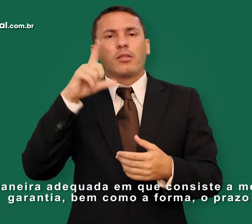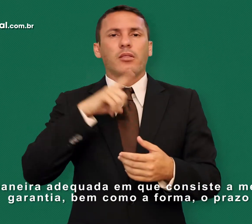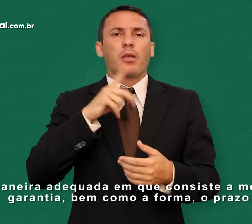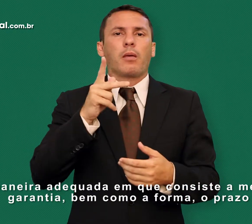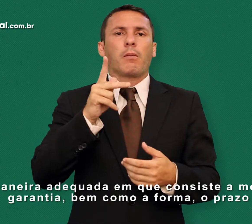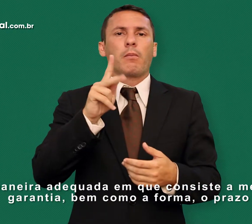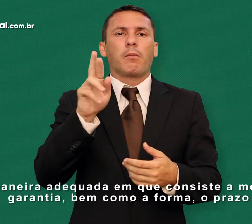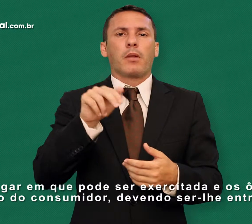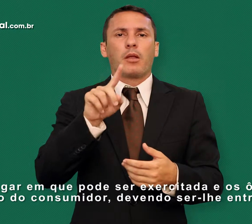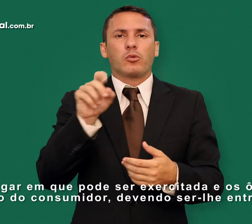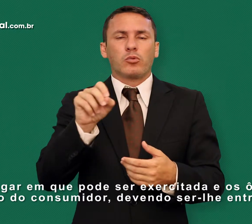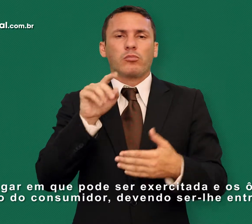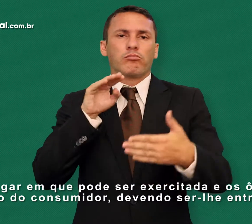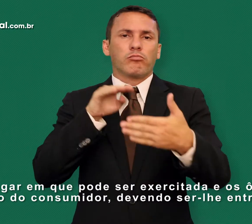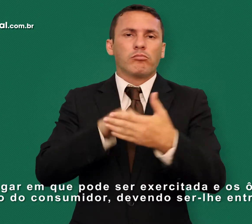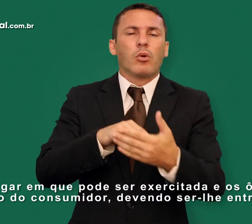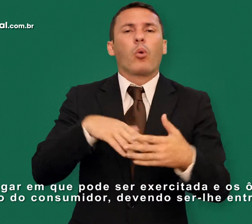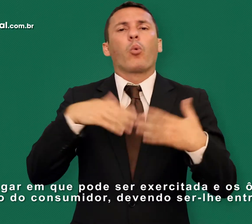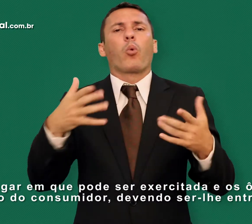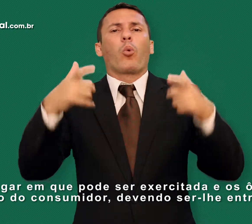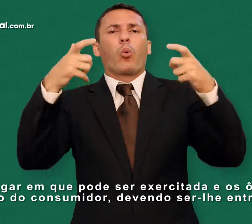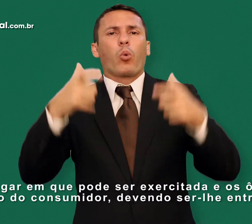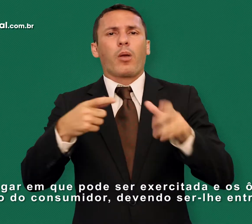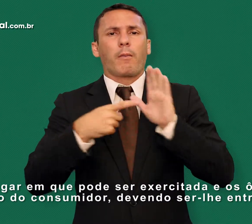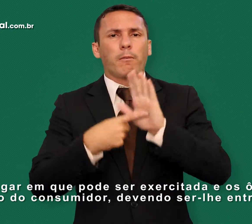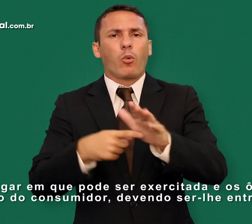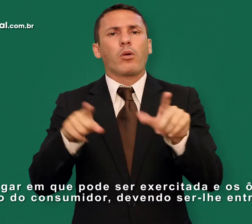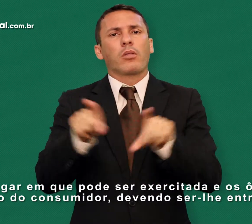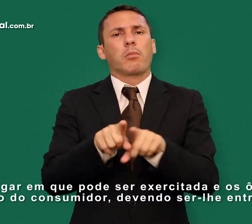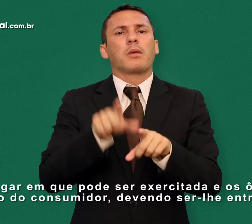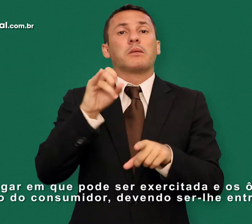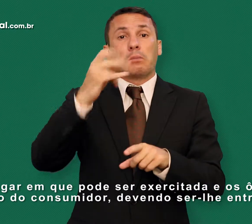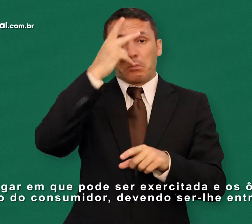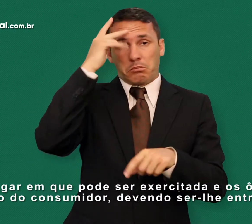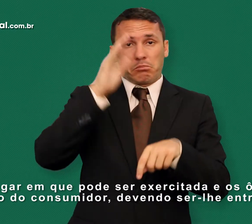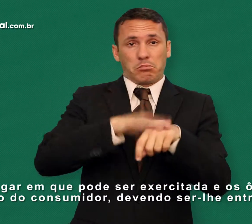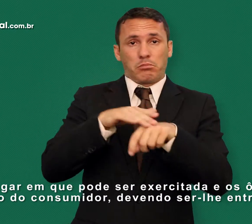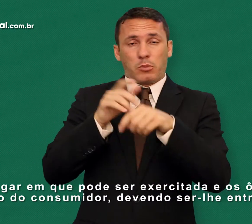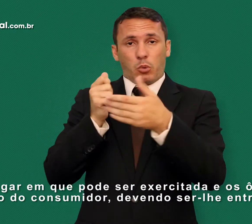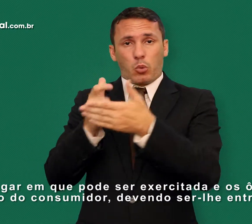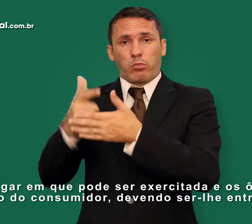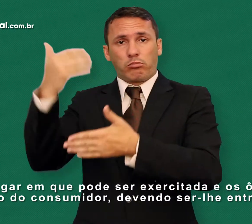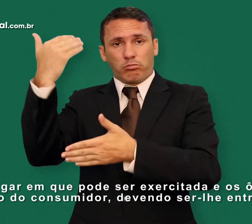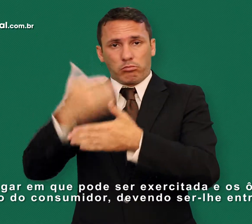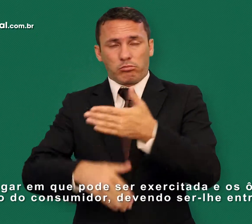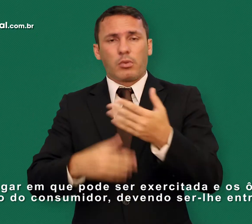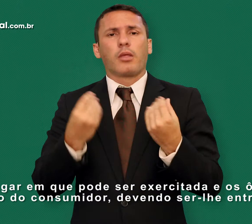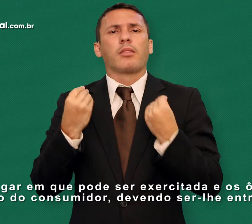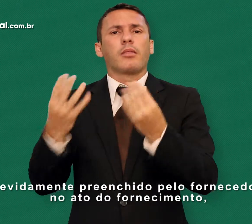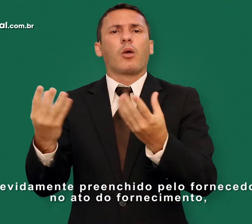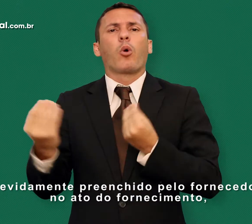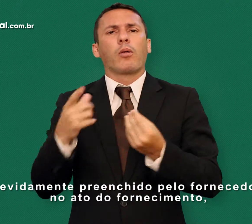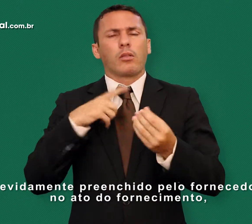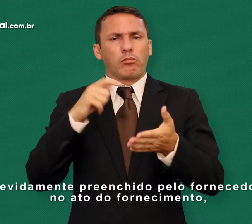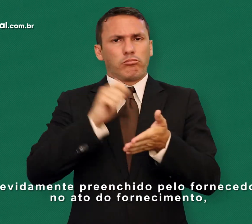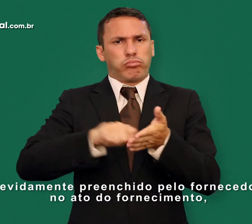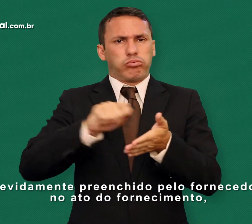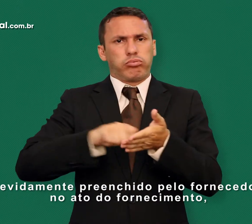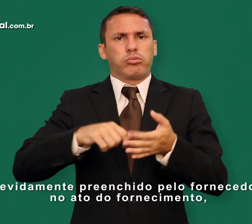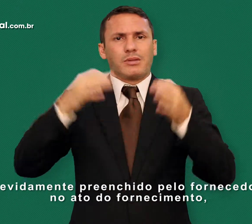o prazo e o lugar onde pode ser exercitada e o ônus a cargo do consumidor devendo ser lhe entregue, devidamente preenchido pelo